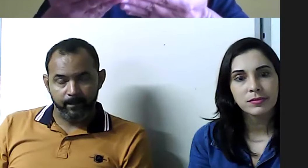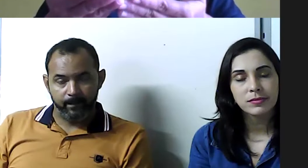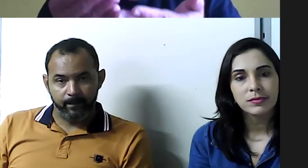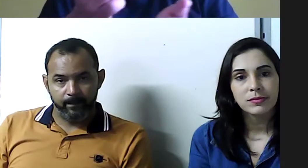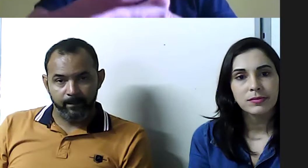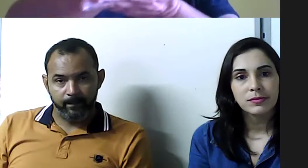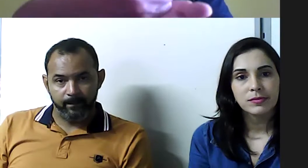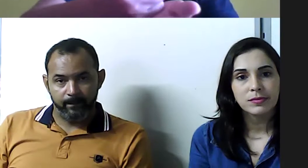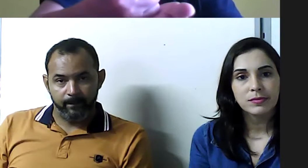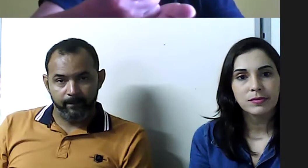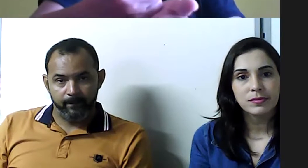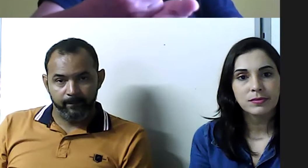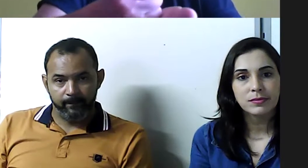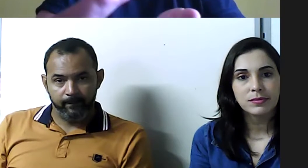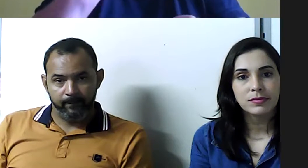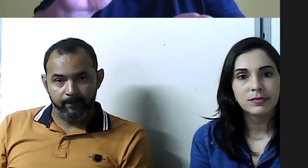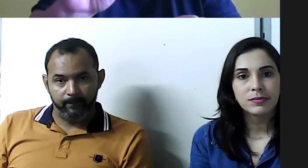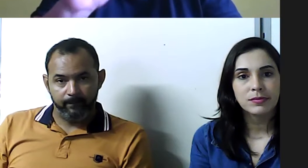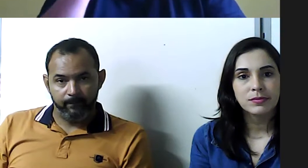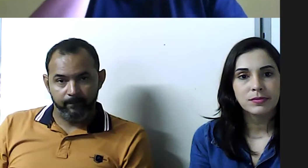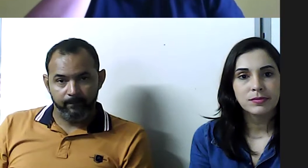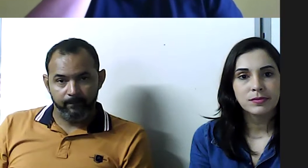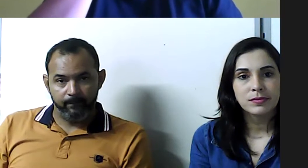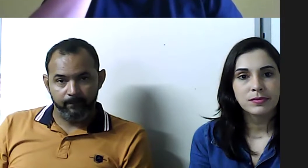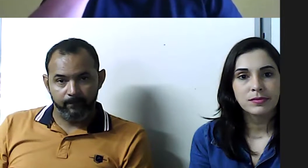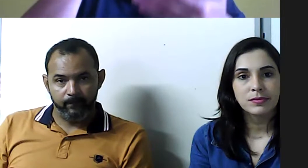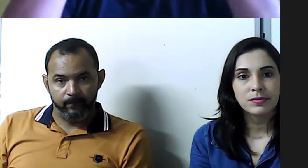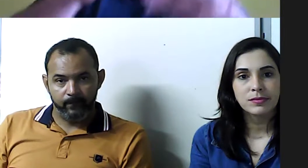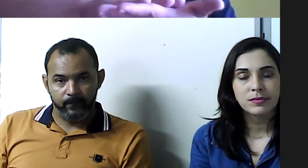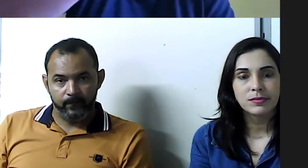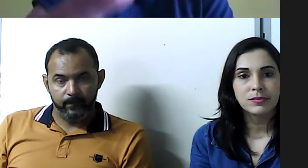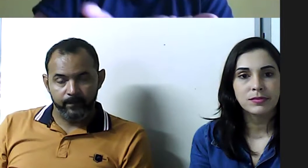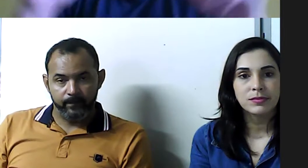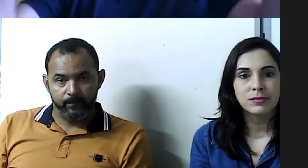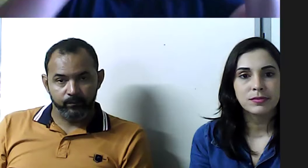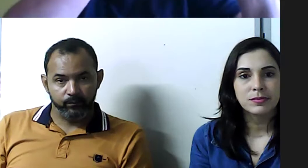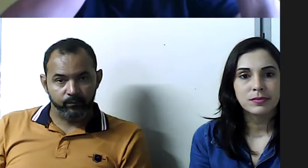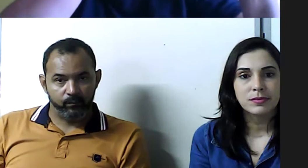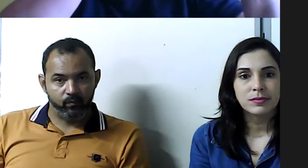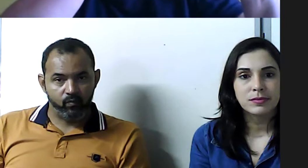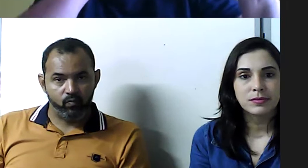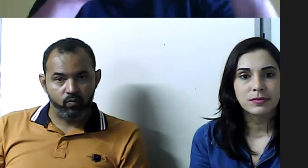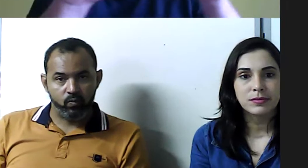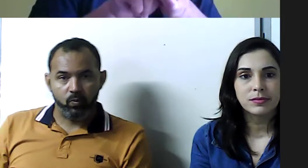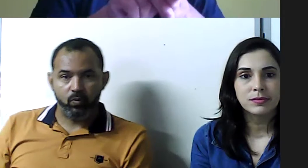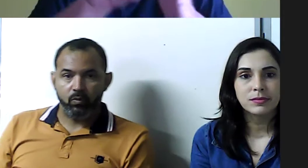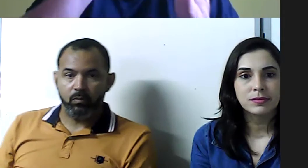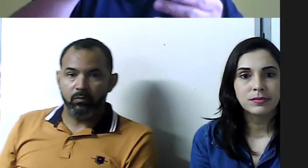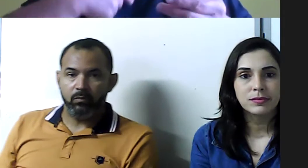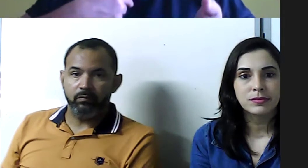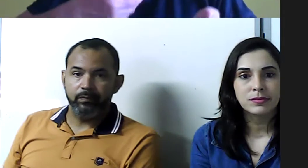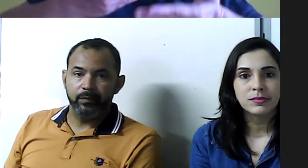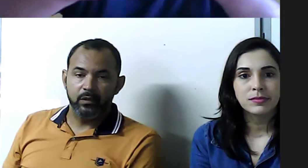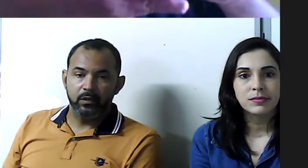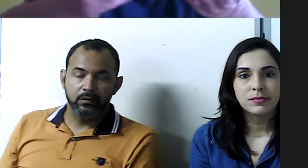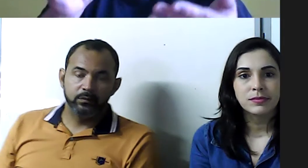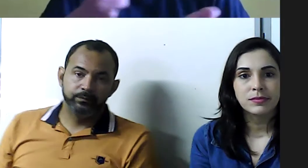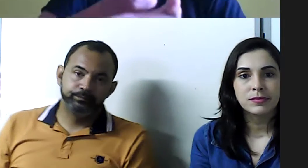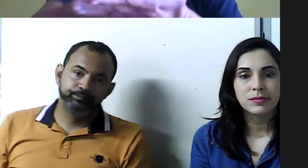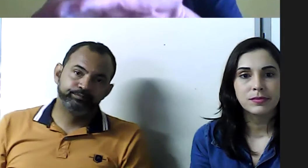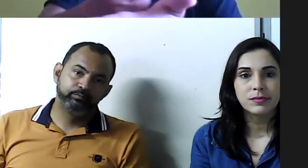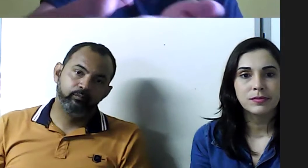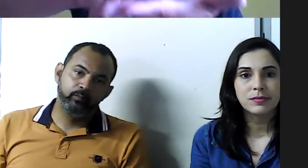em todo esse trabalho aqui a Josi Castro, que é intérprete da Assembleia Legislativa e vai nos ajudar nesse